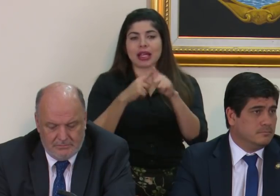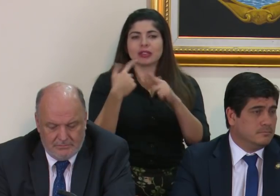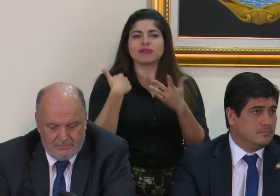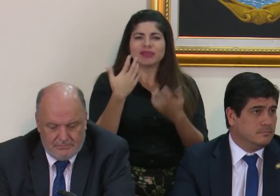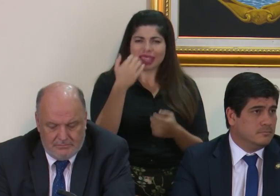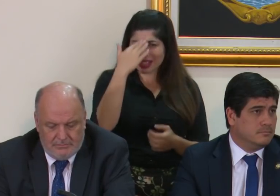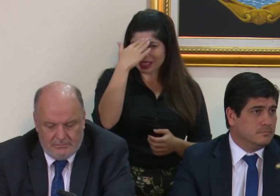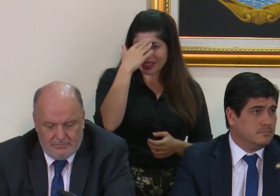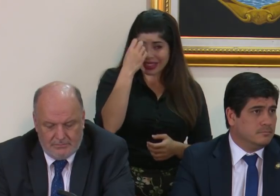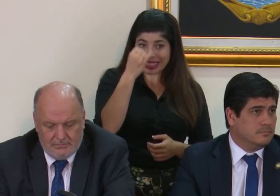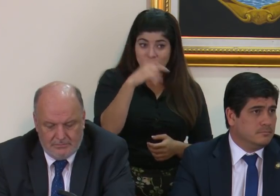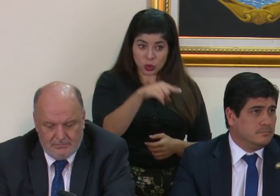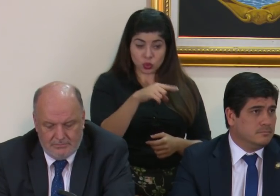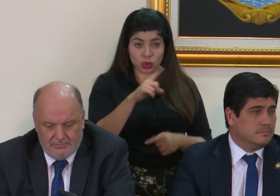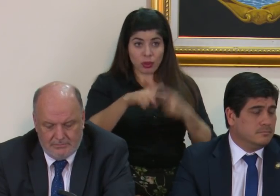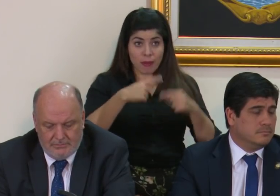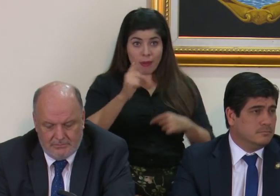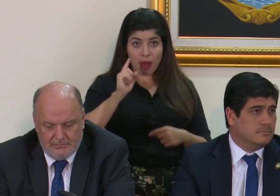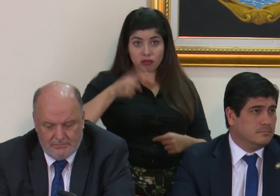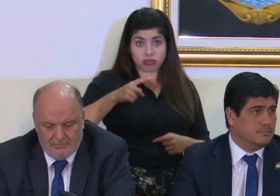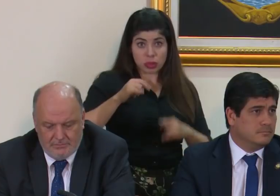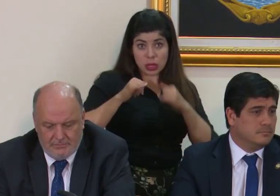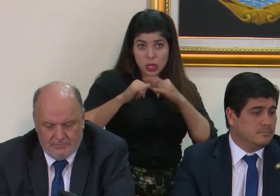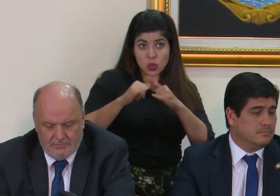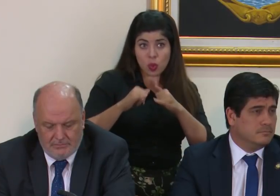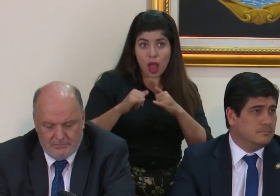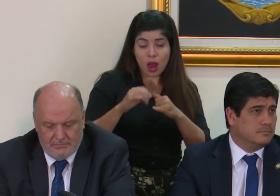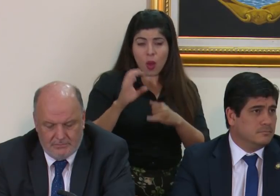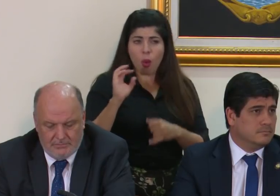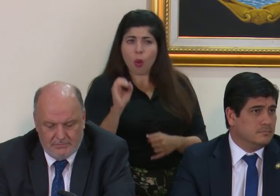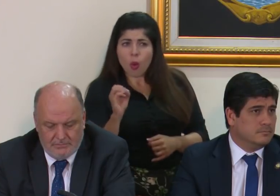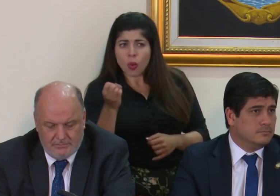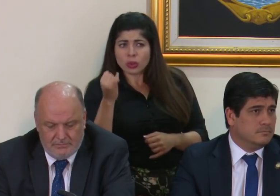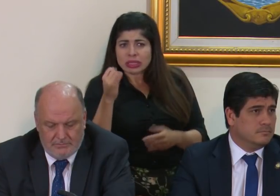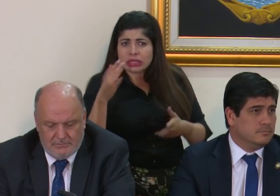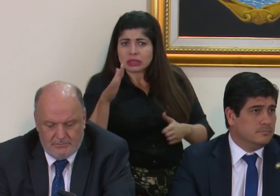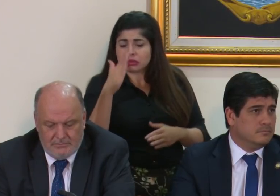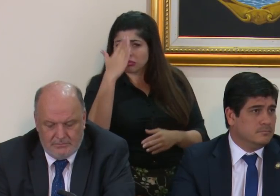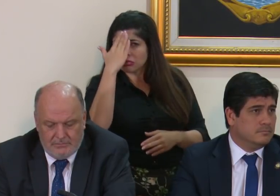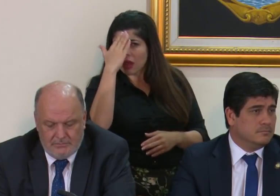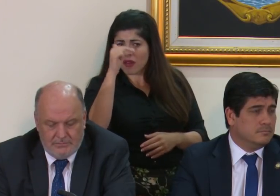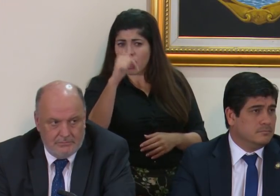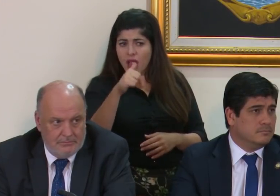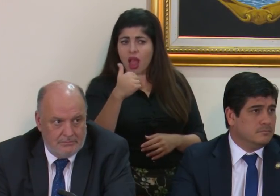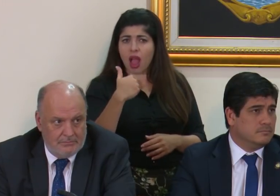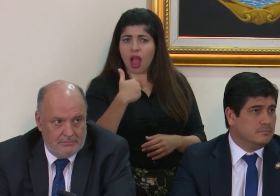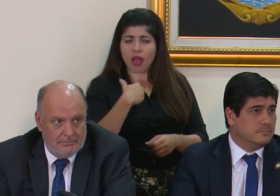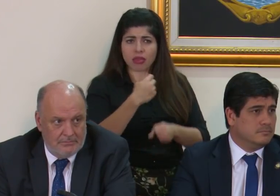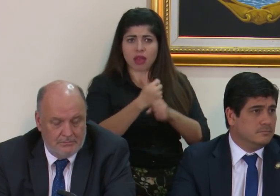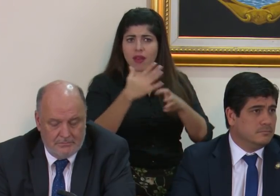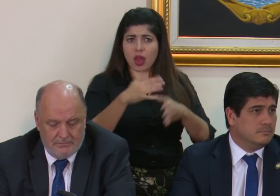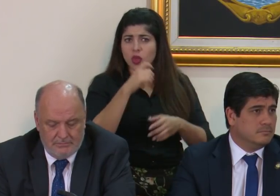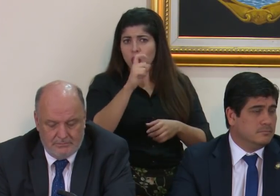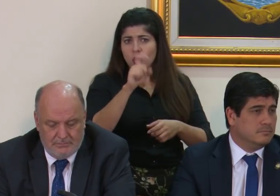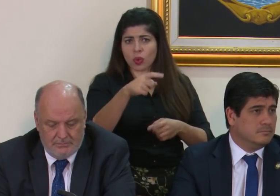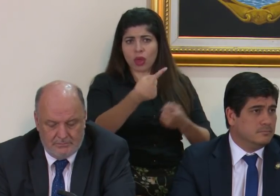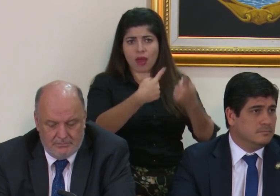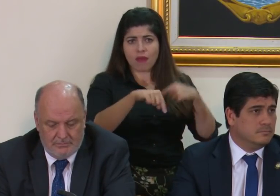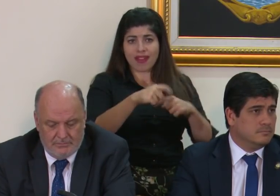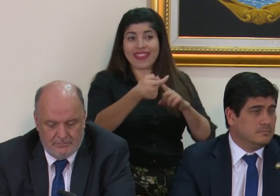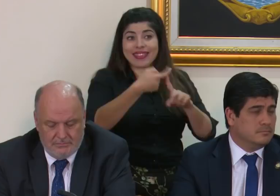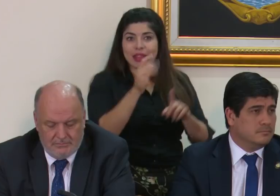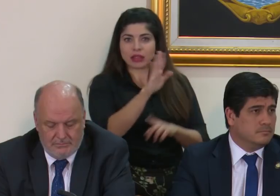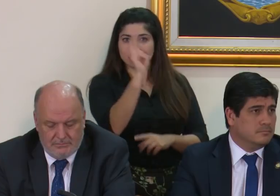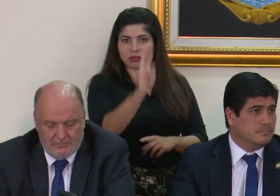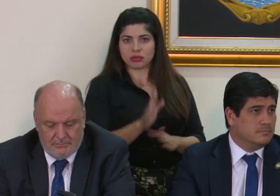va a emitir esa orden y si es que ya se sabe que, pues acá hay funcionarios que no deberían estar de ese país.